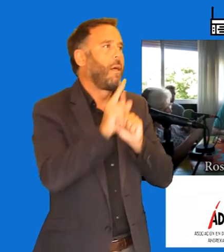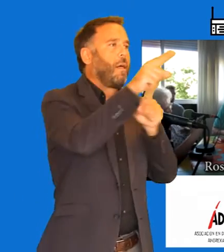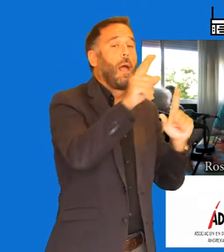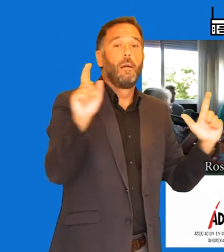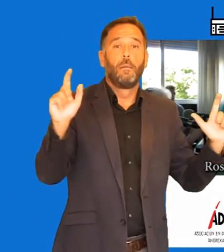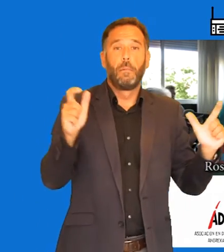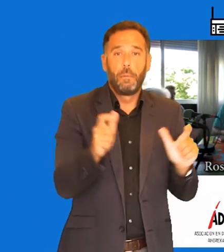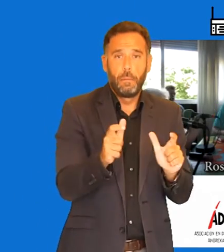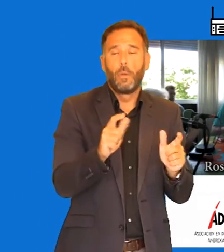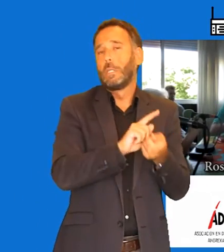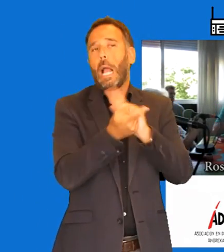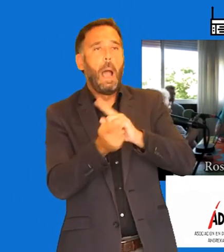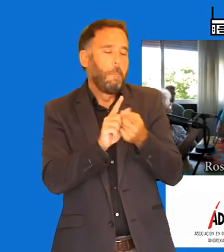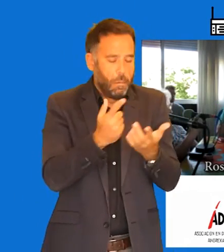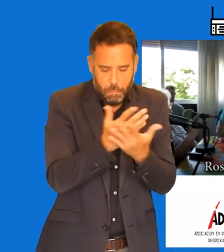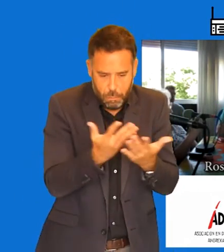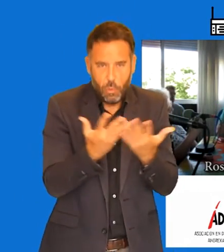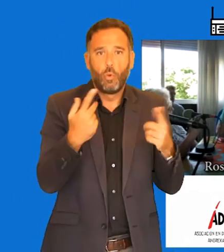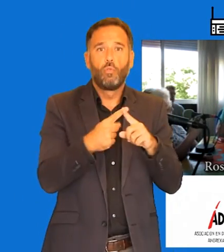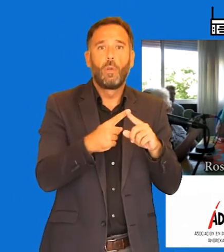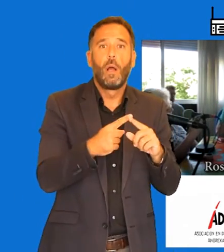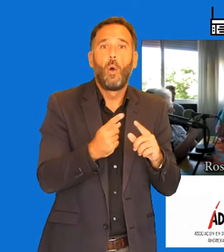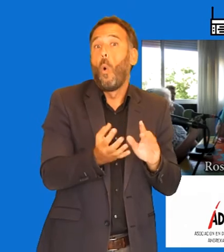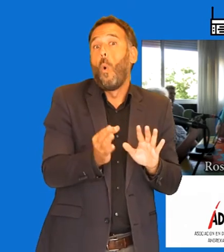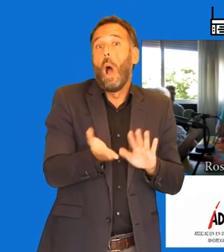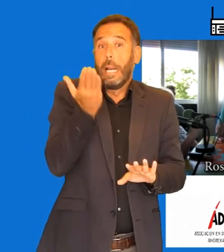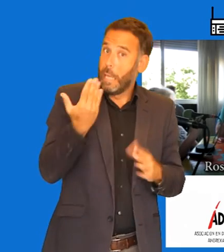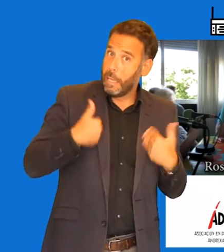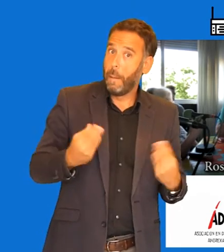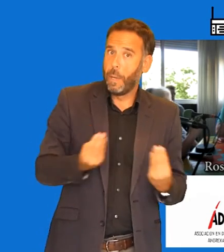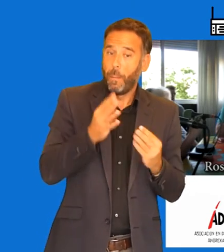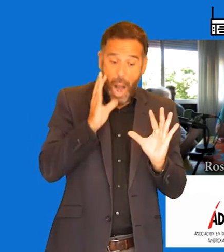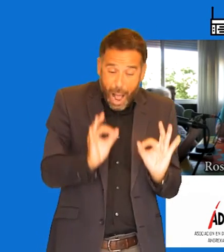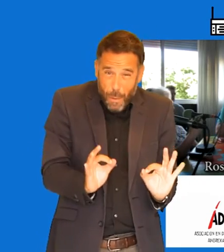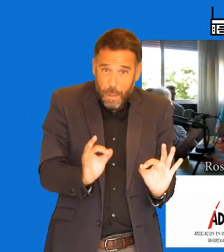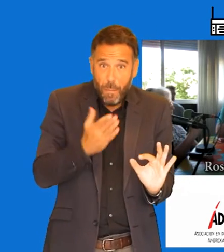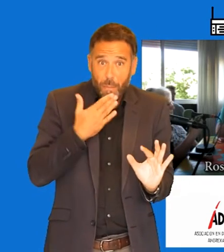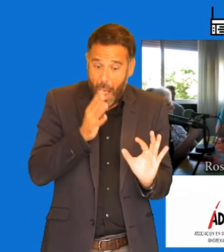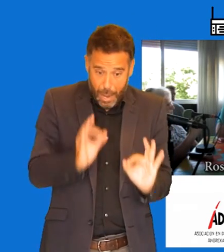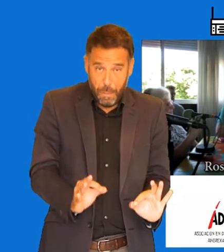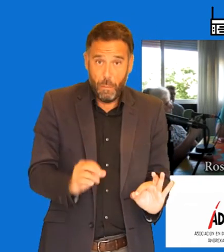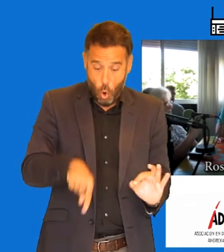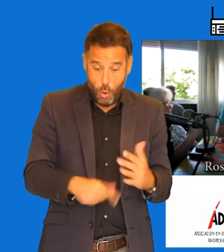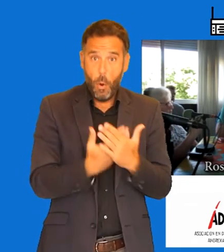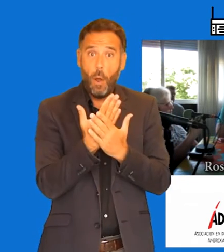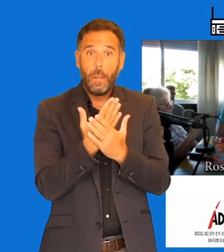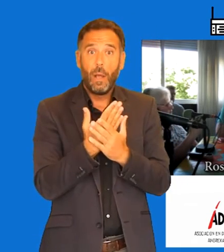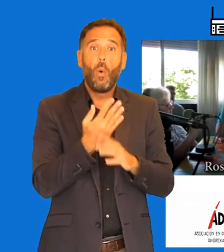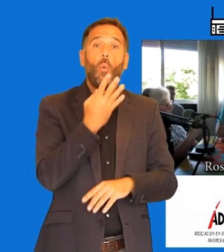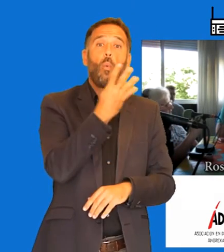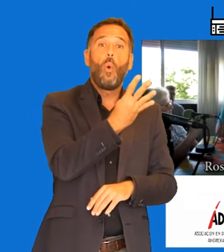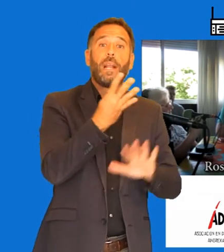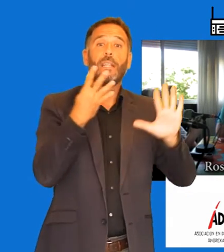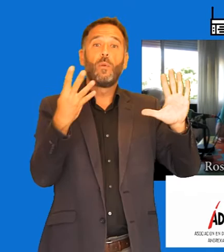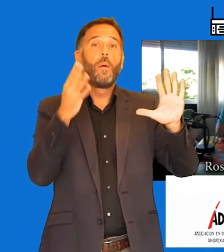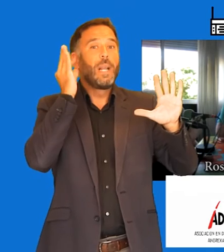cambian o lo que sea, o se le han dado el alta. Y ahora mismo, ahora mismo, visto esta mañana, había 49 niñas.